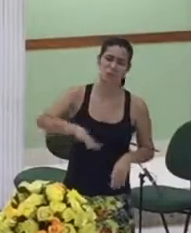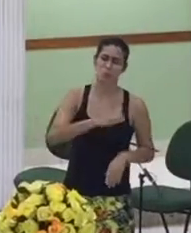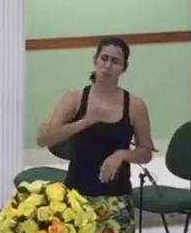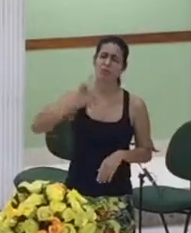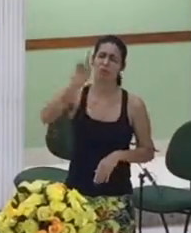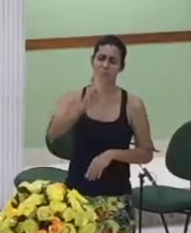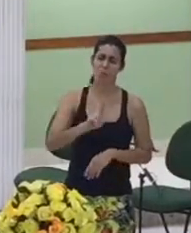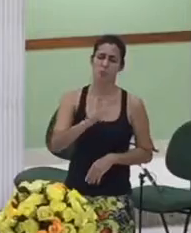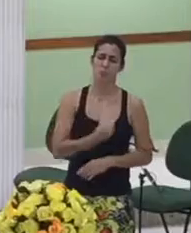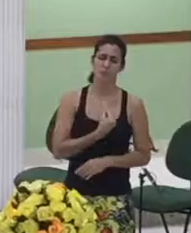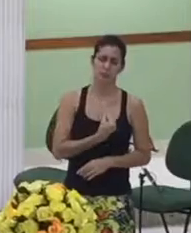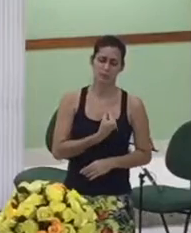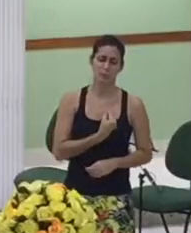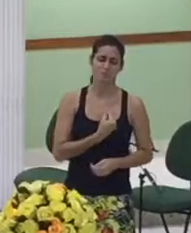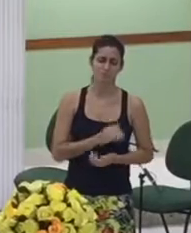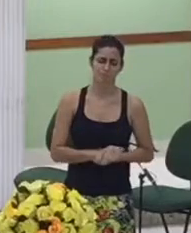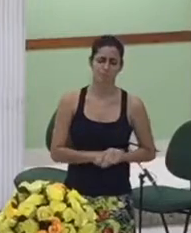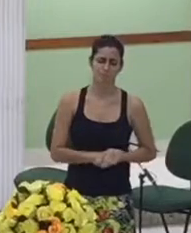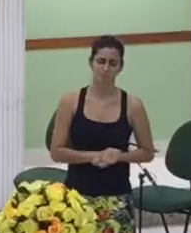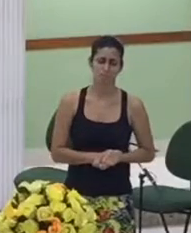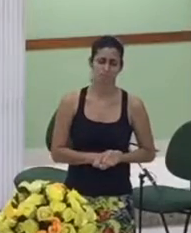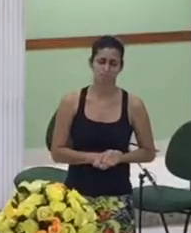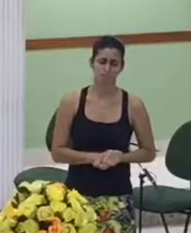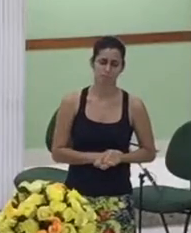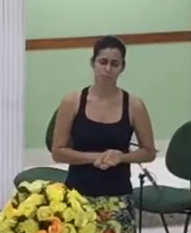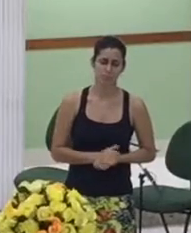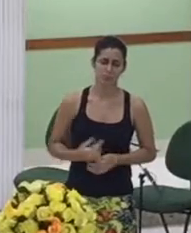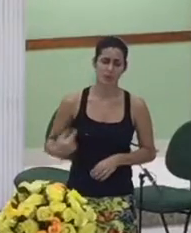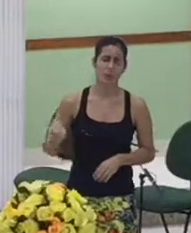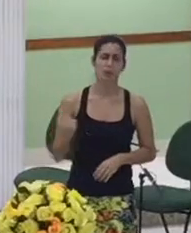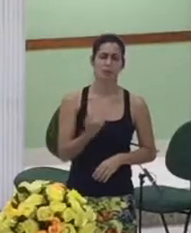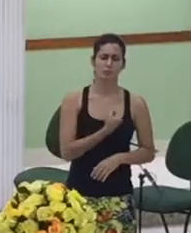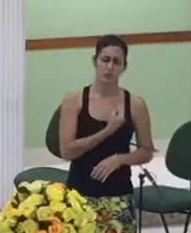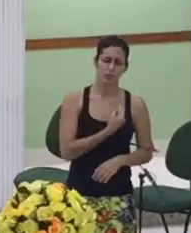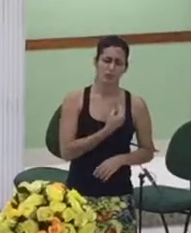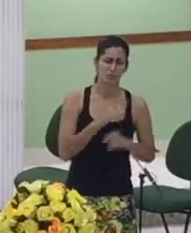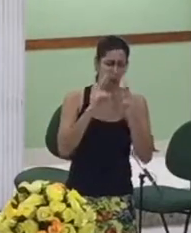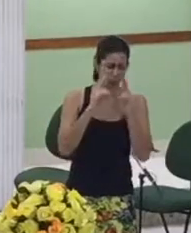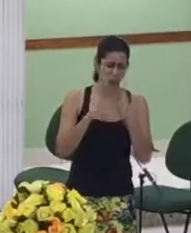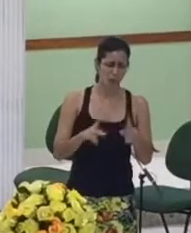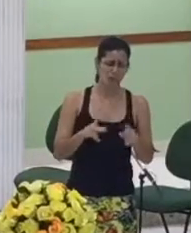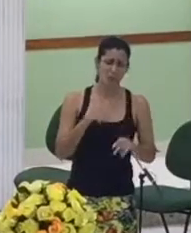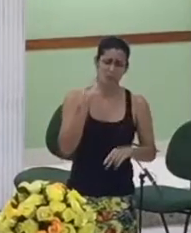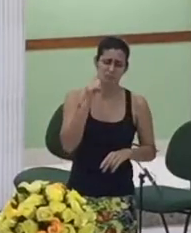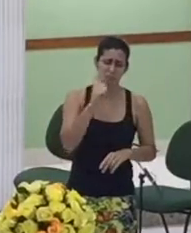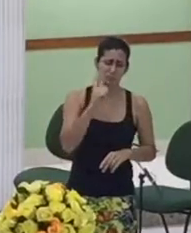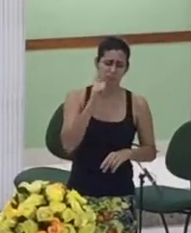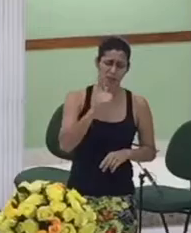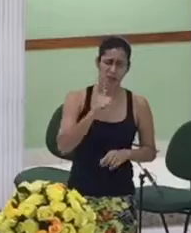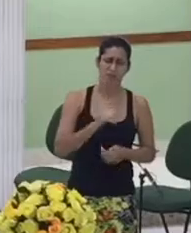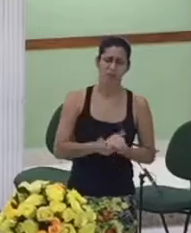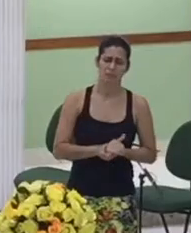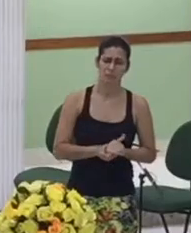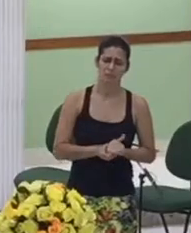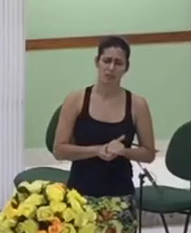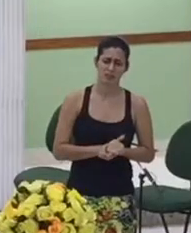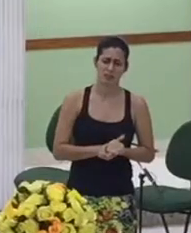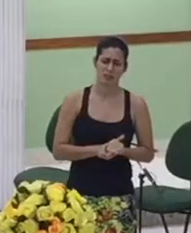reconhecemos e nos pedimos que as nossas famílias não seriam nada se não fossem as mulheres a que o senhor tem usado nós oramos por